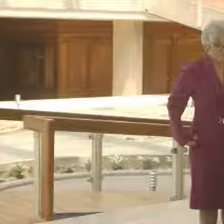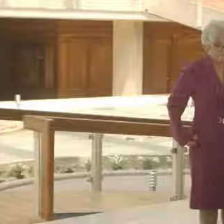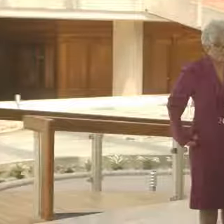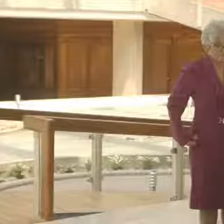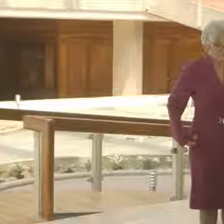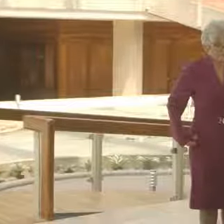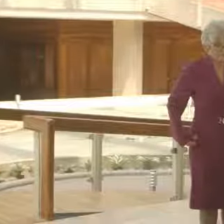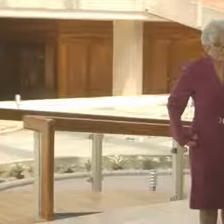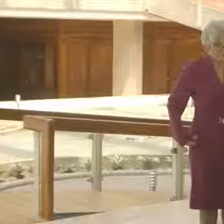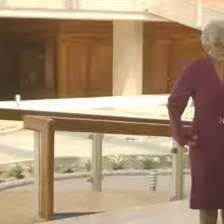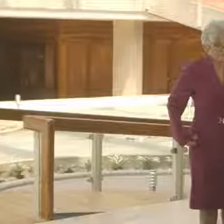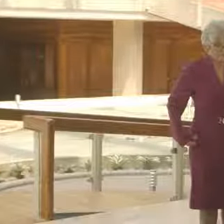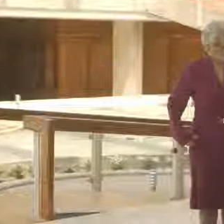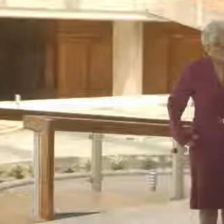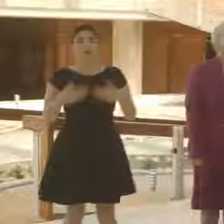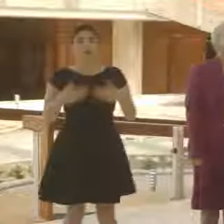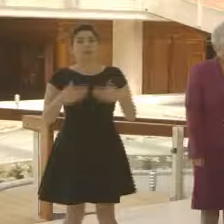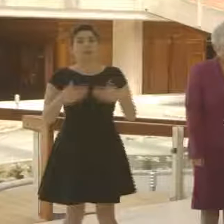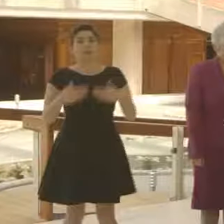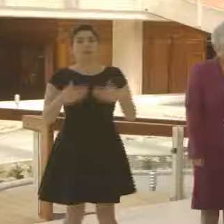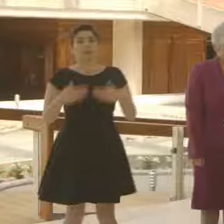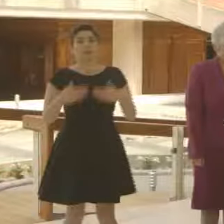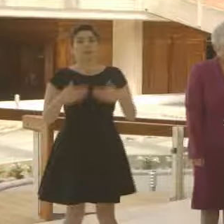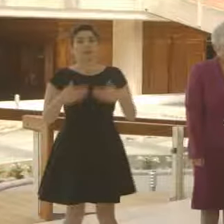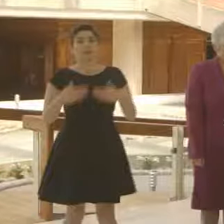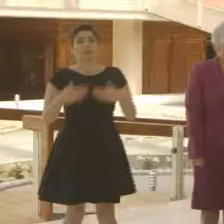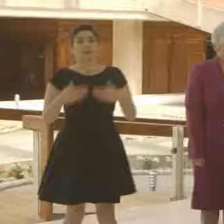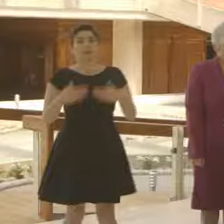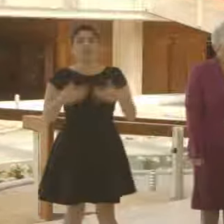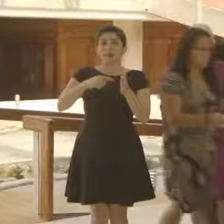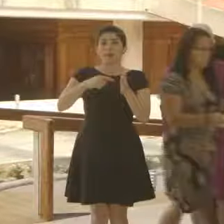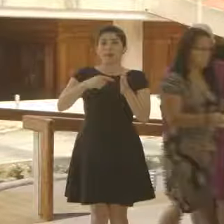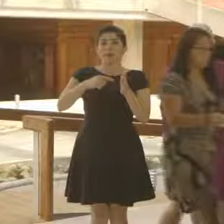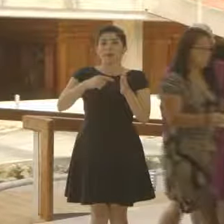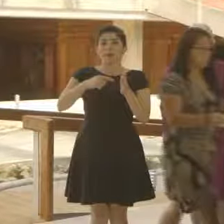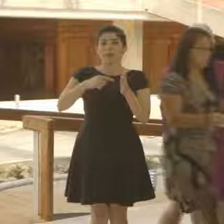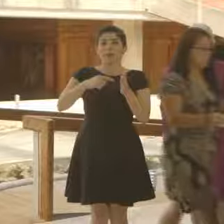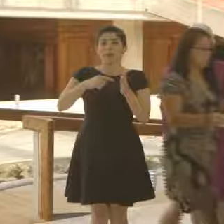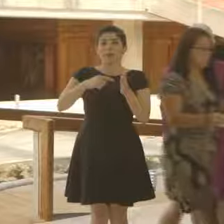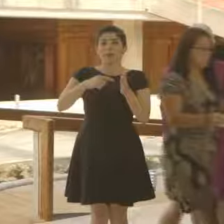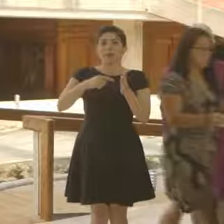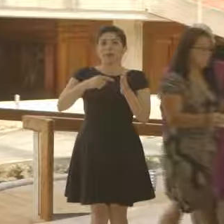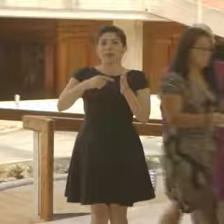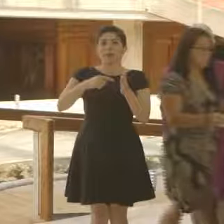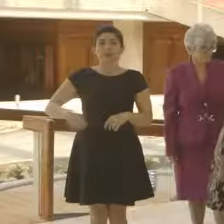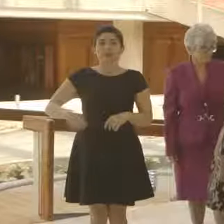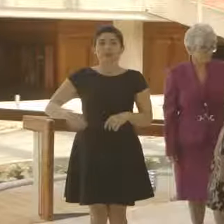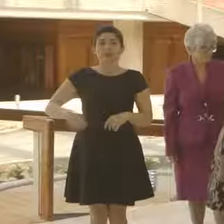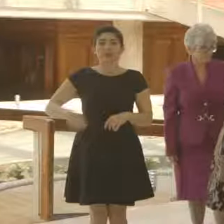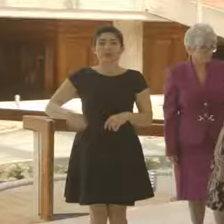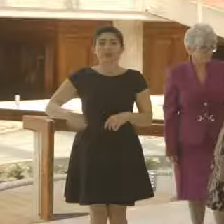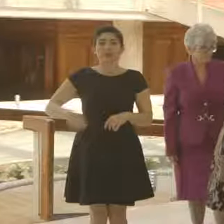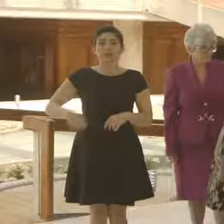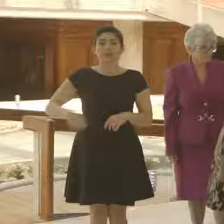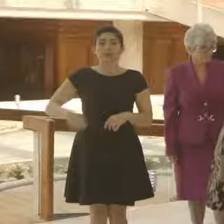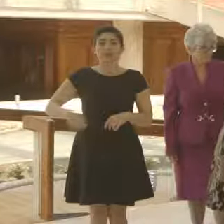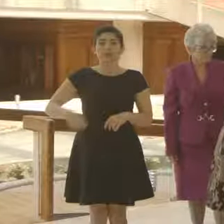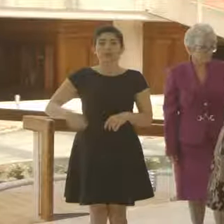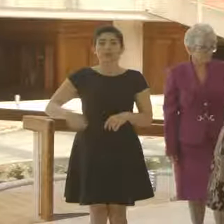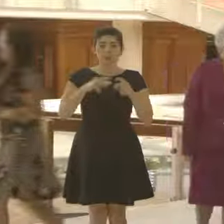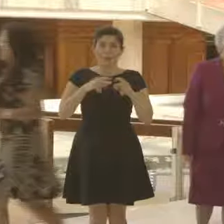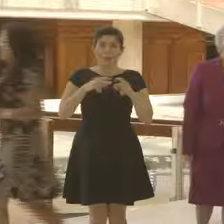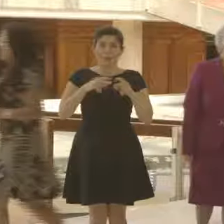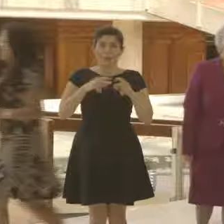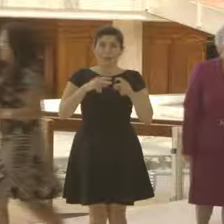Continuamos con las firmas. Se procede con la firma de la directriz para el no crecimiento del